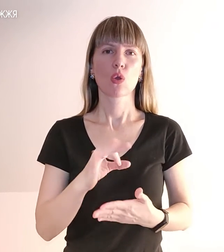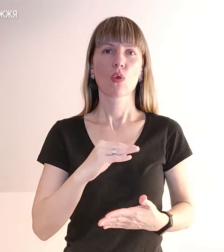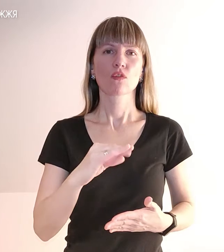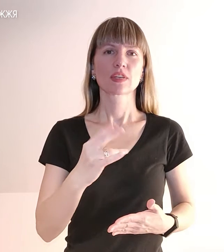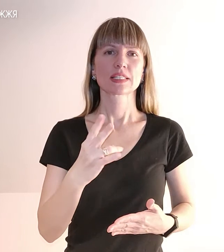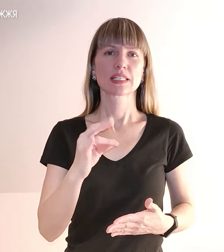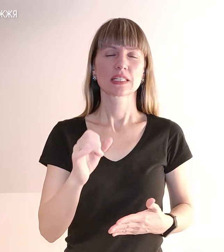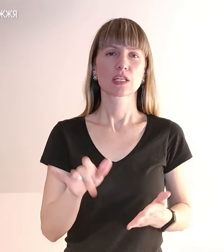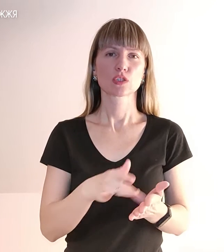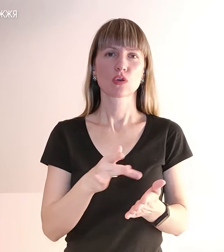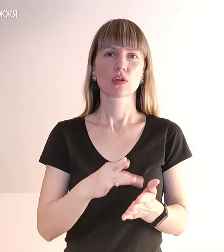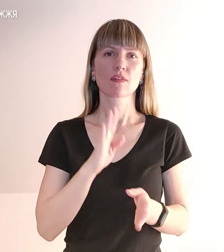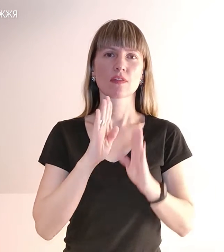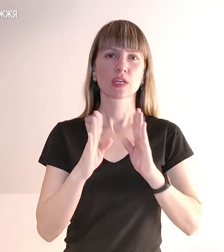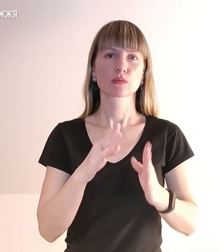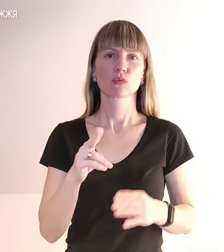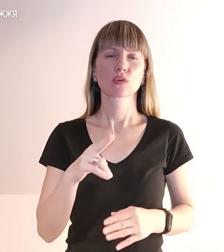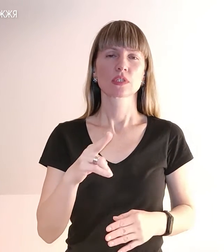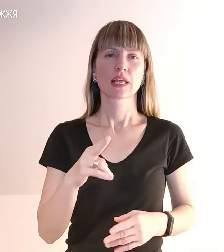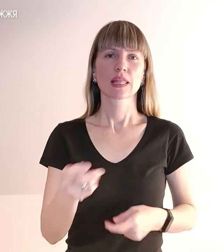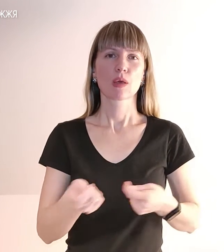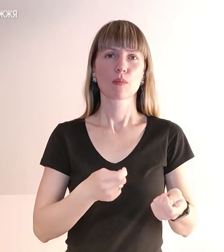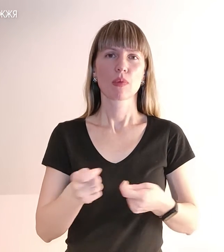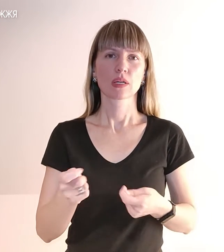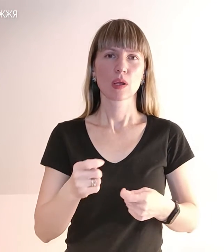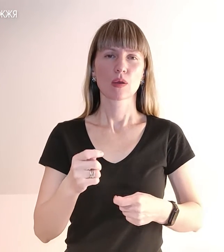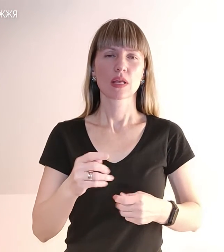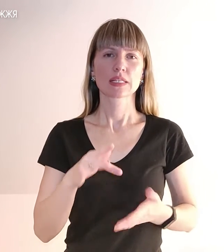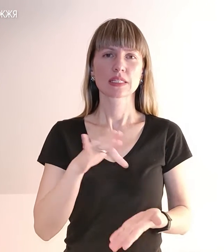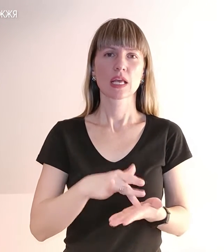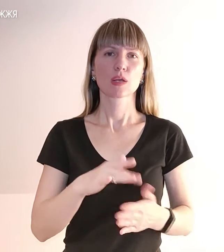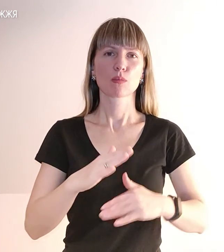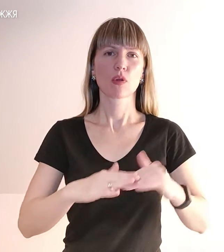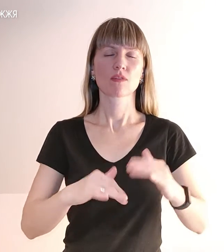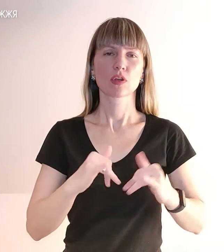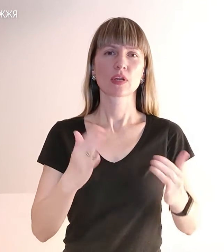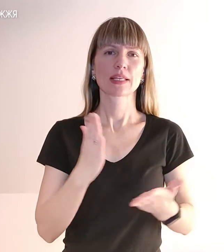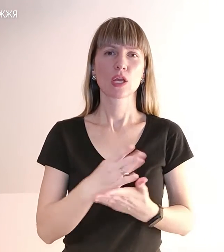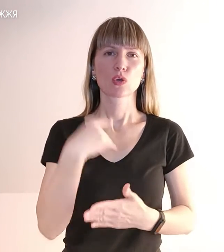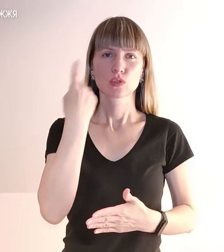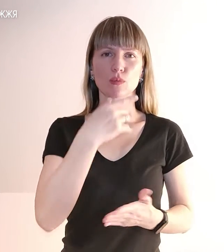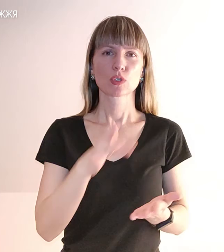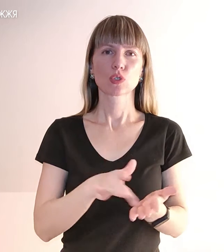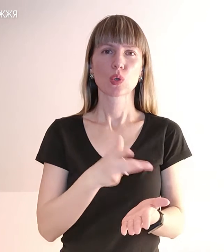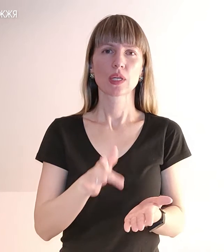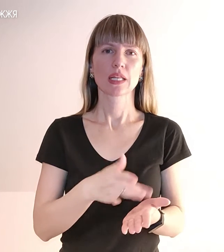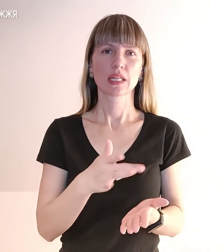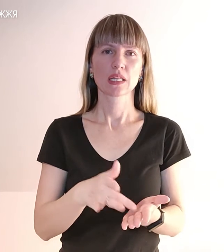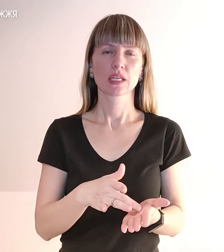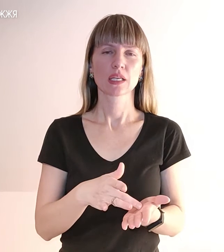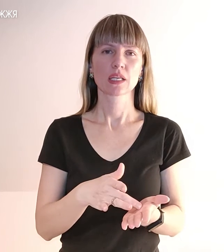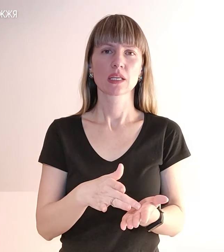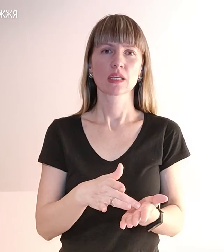Facebook Департаменту освіти та науки, Центру професійного розвитку. Є особисті сторінки Facebook